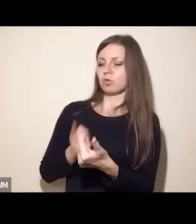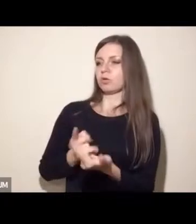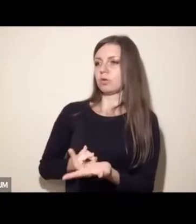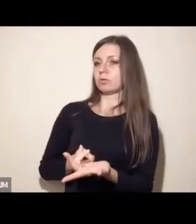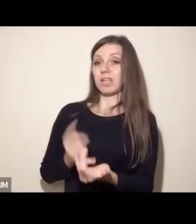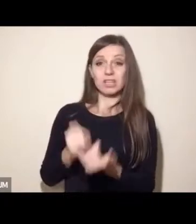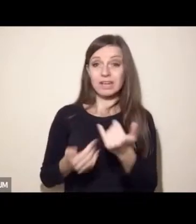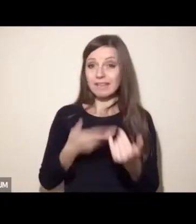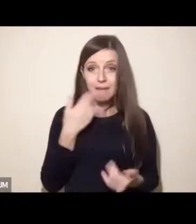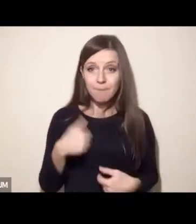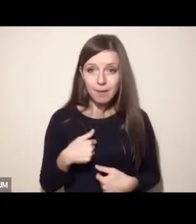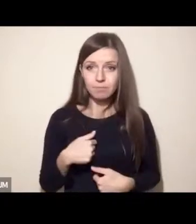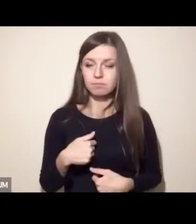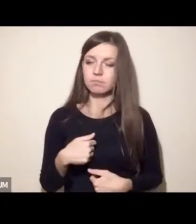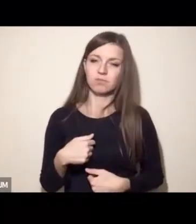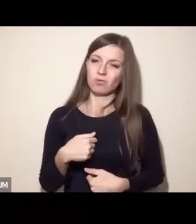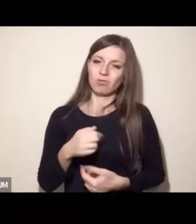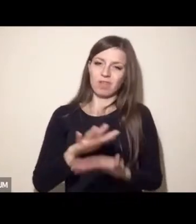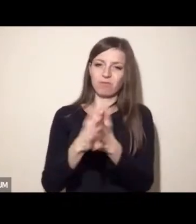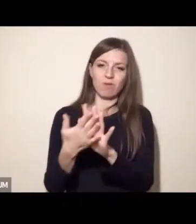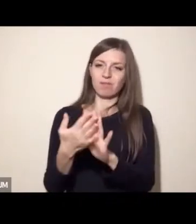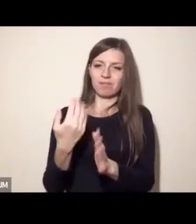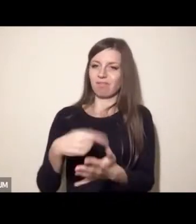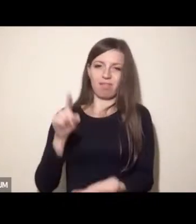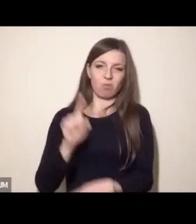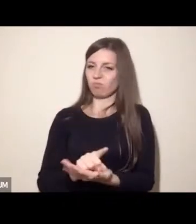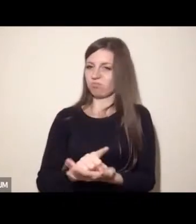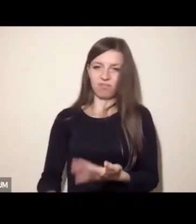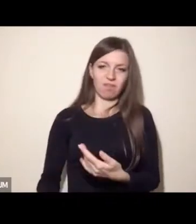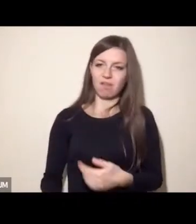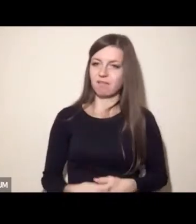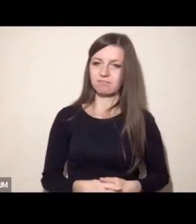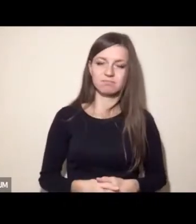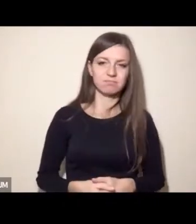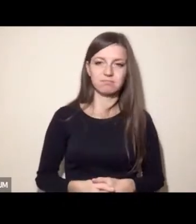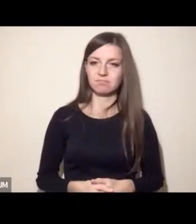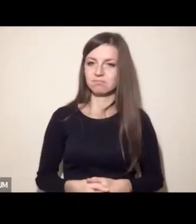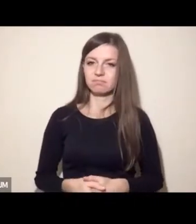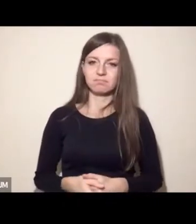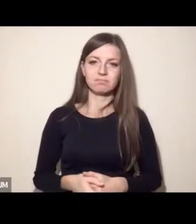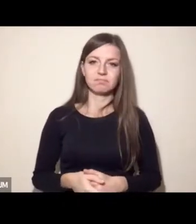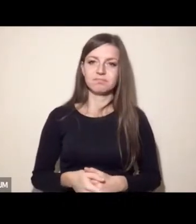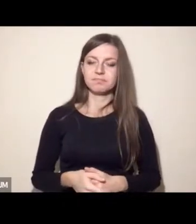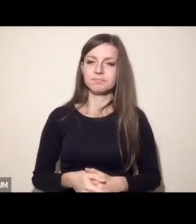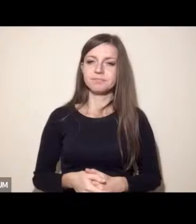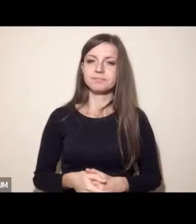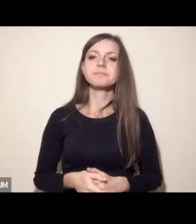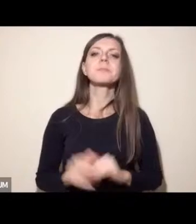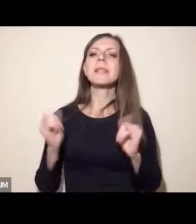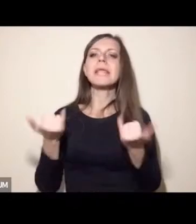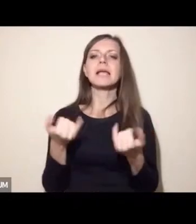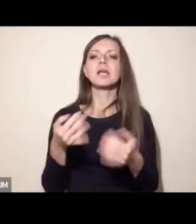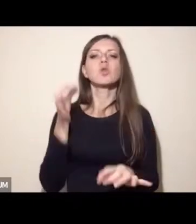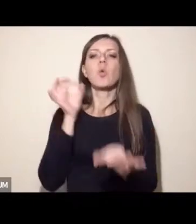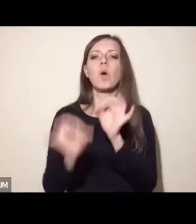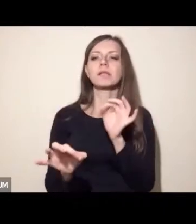żadnej transformacji w praktyce. To jest tak bardzo ogólnie mówiąc, a jakie to są konkrety?